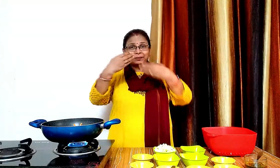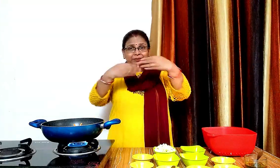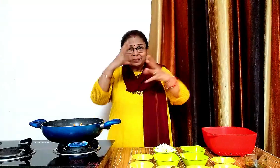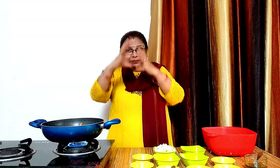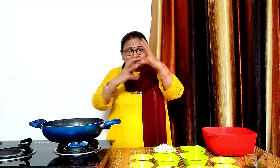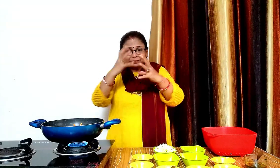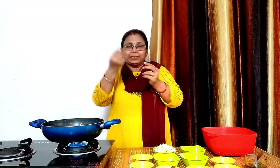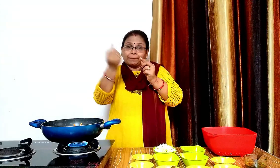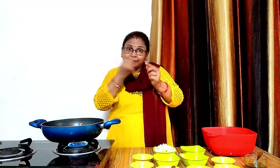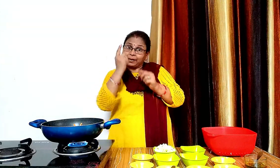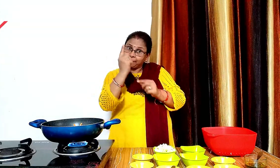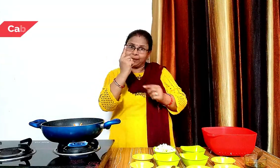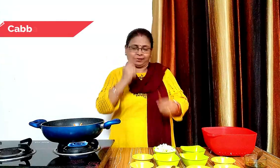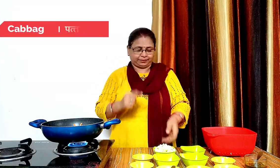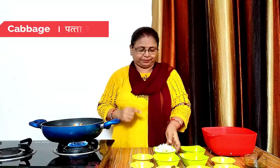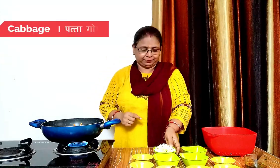और खटी हुई पत्ता को भी डालेंगे